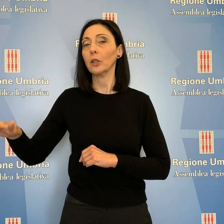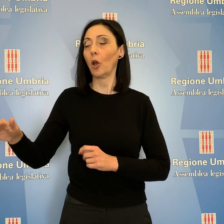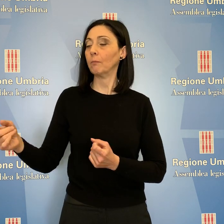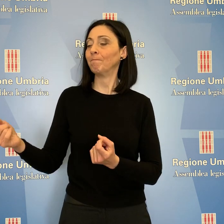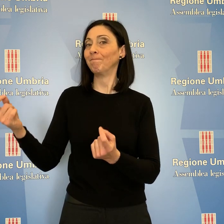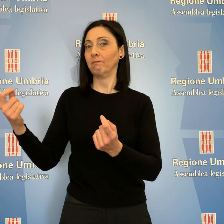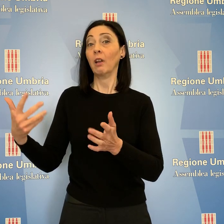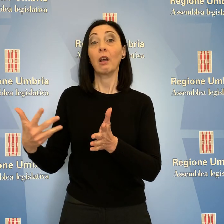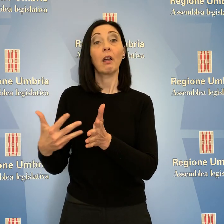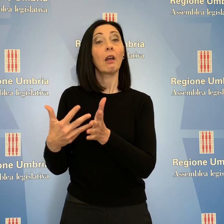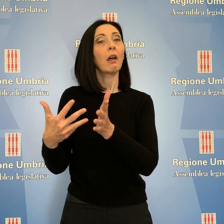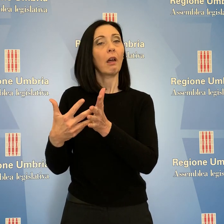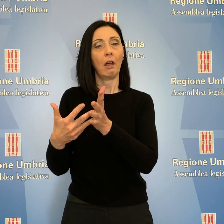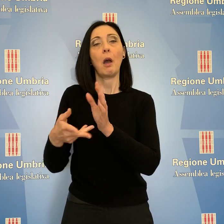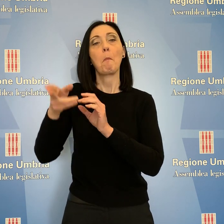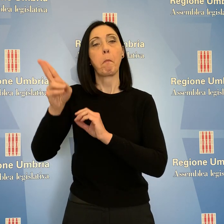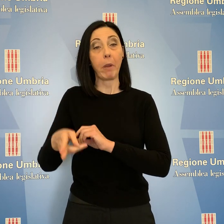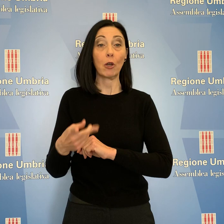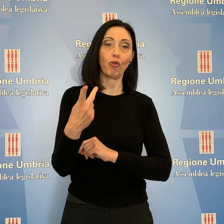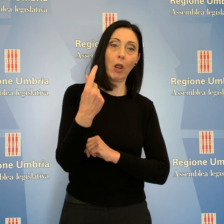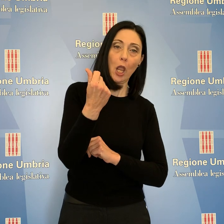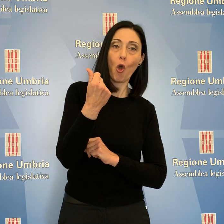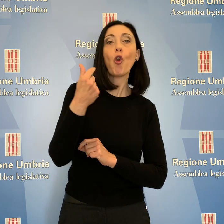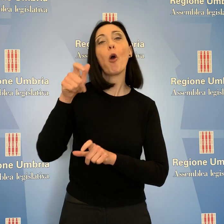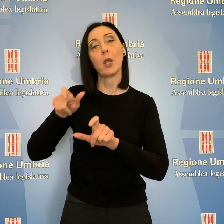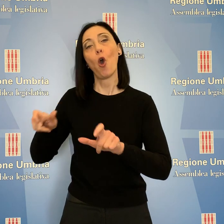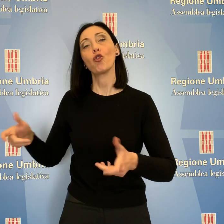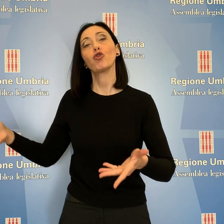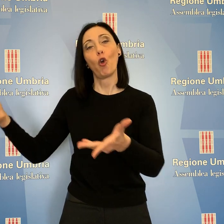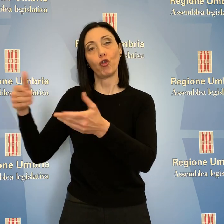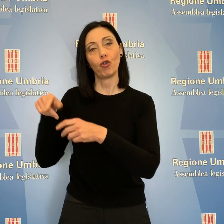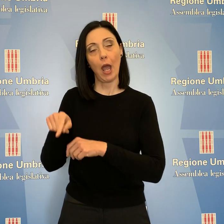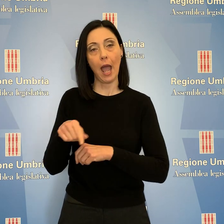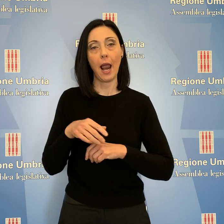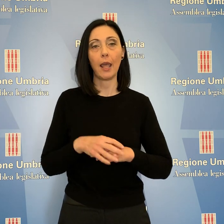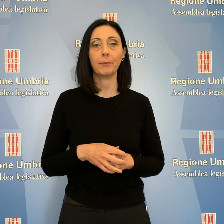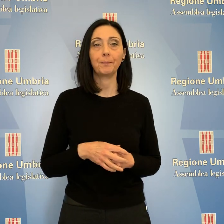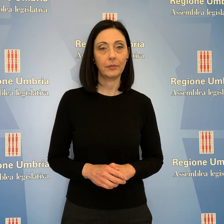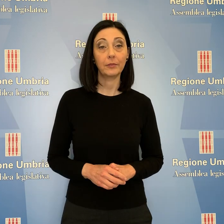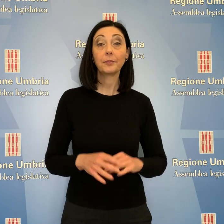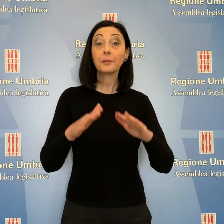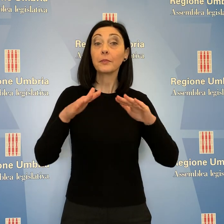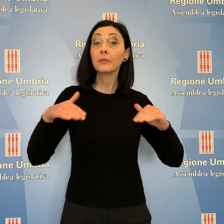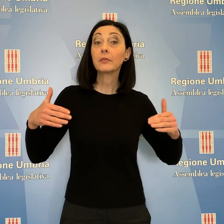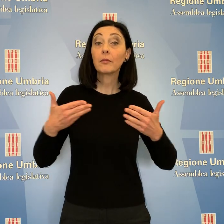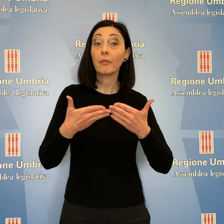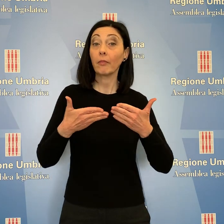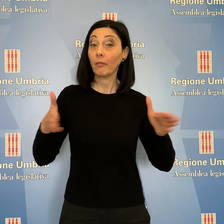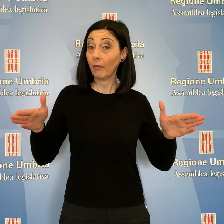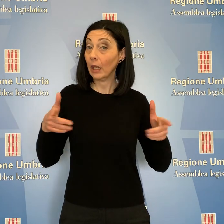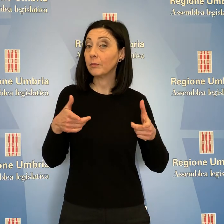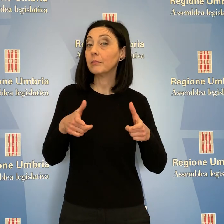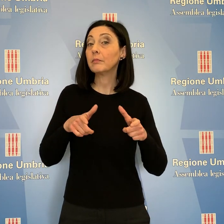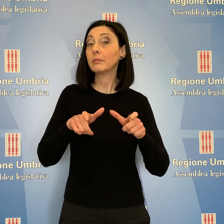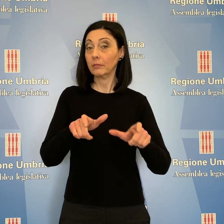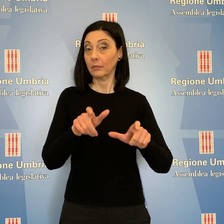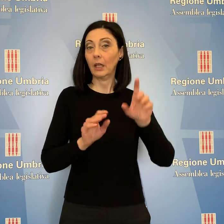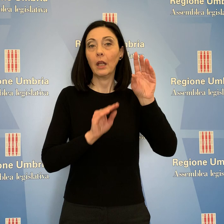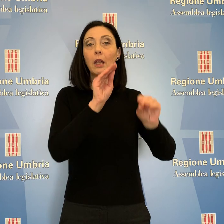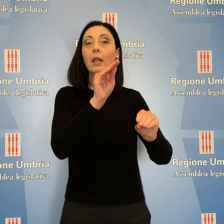territori che in Umbria vivono il disagio economico e sociale più elevato. La seduta si è aperta con una sessione dedicata